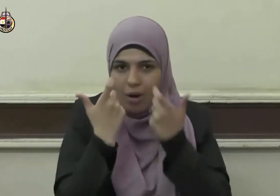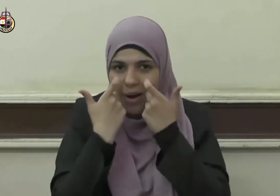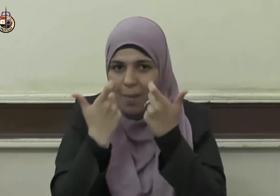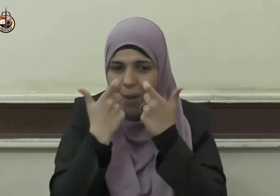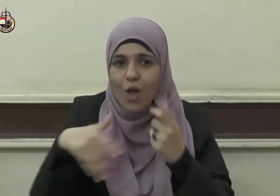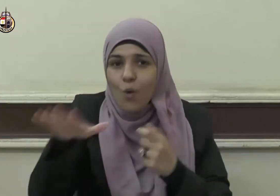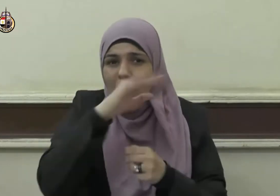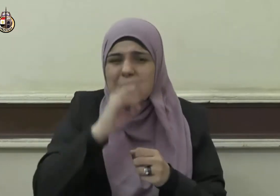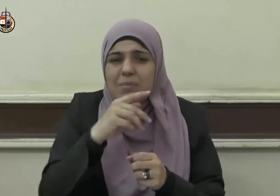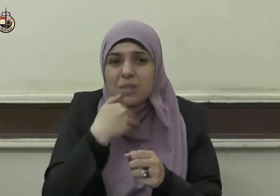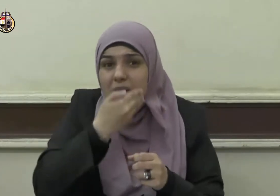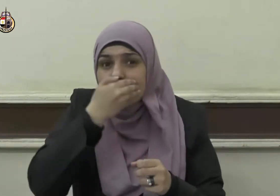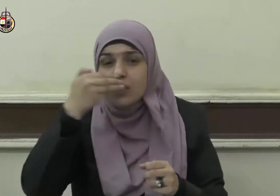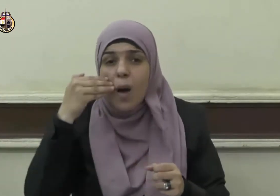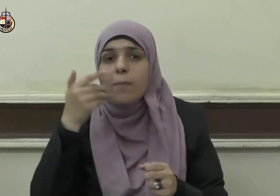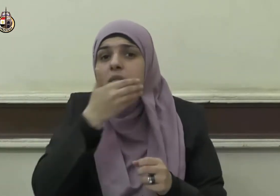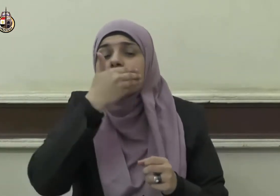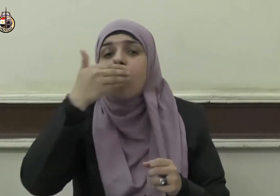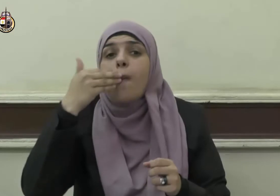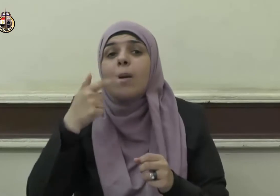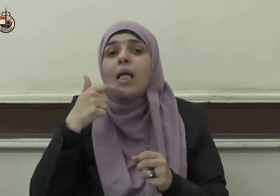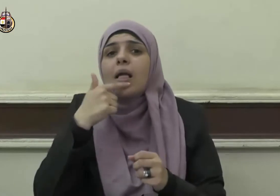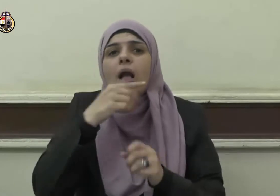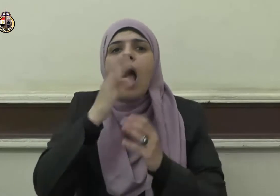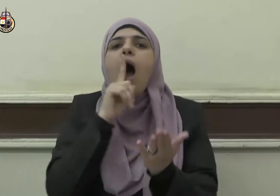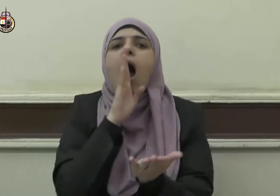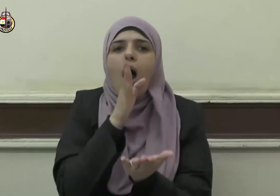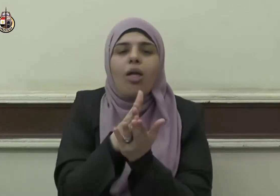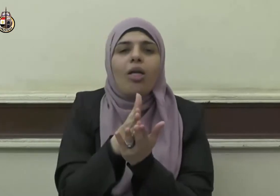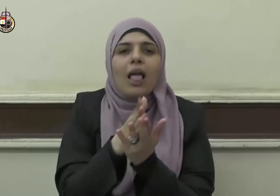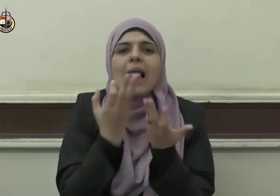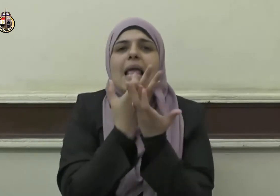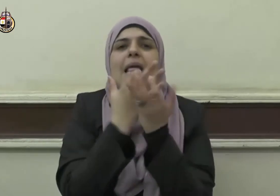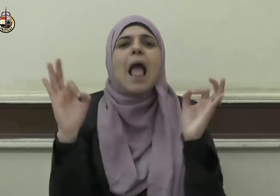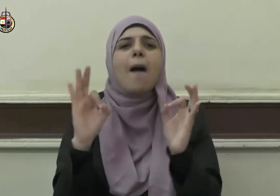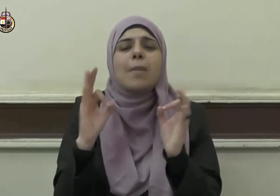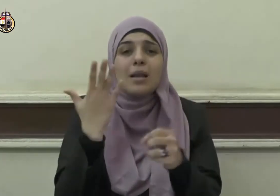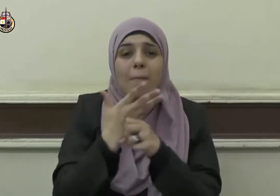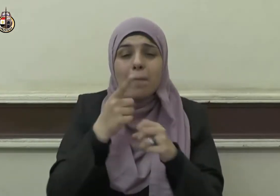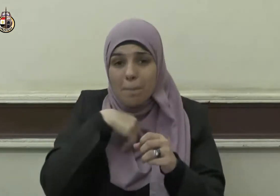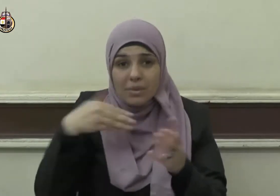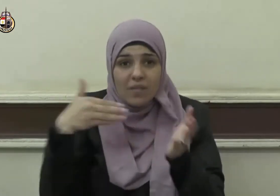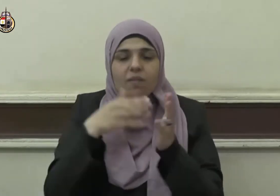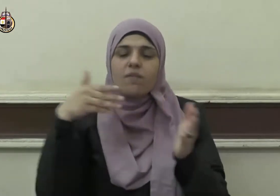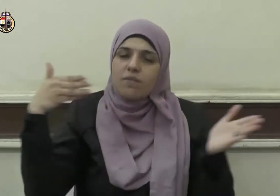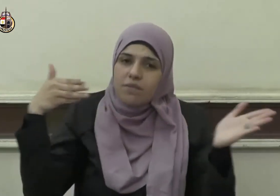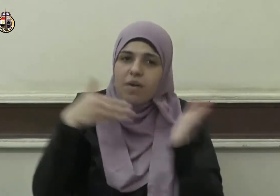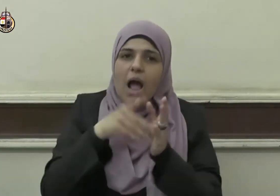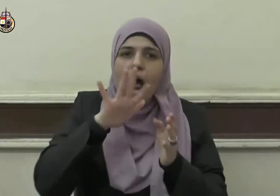صومه صوما حقيقيا حتى تتحقق فمرته